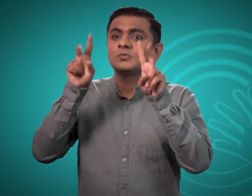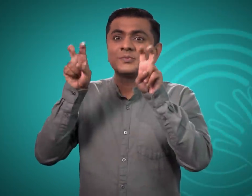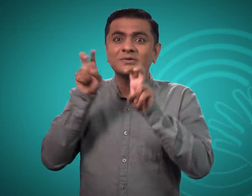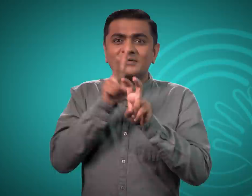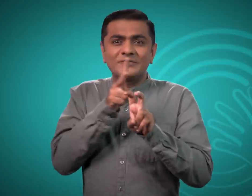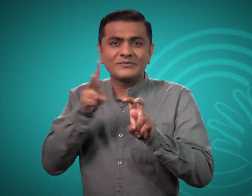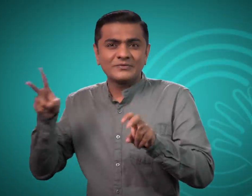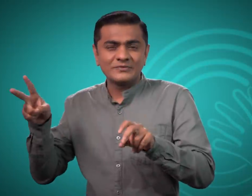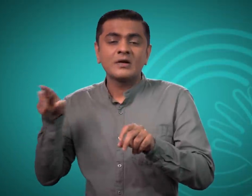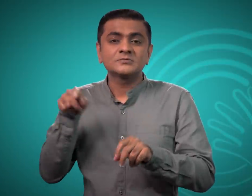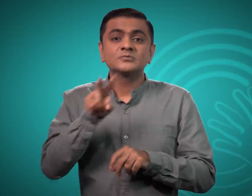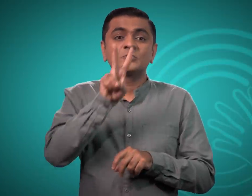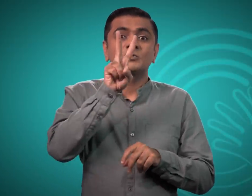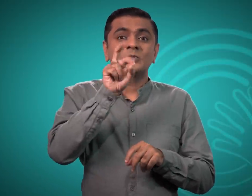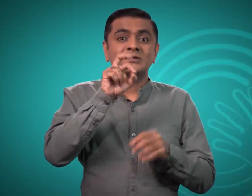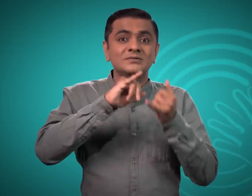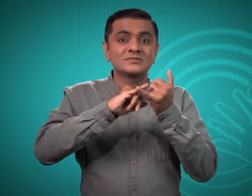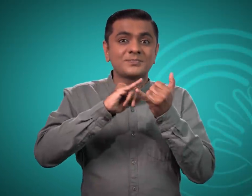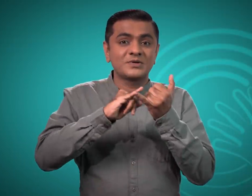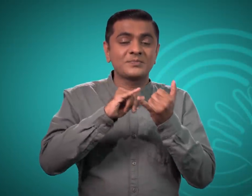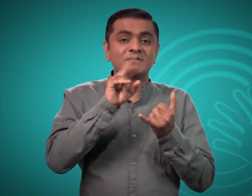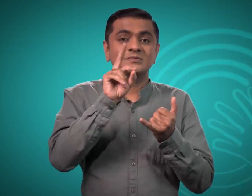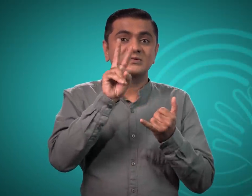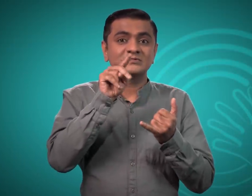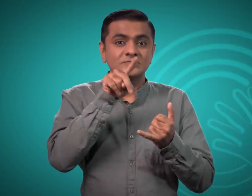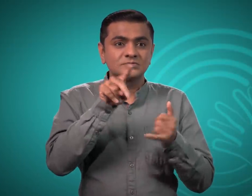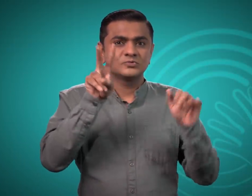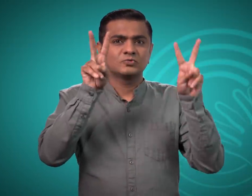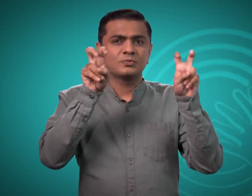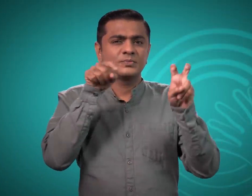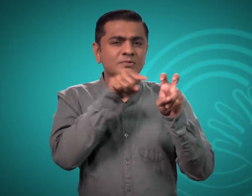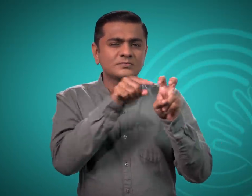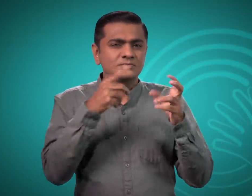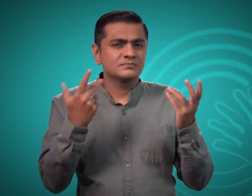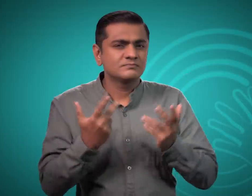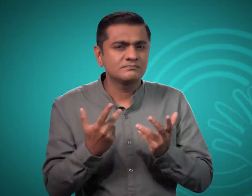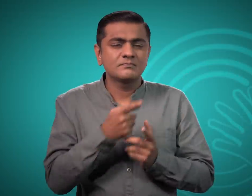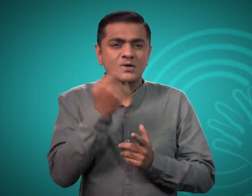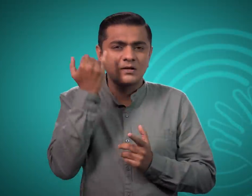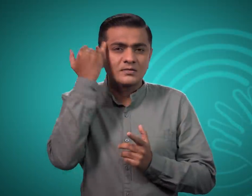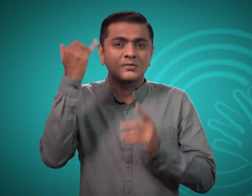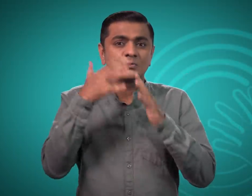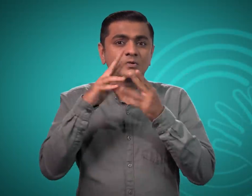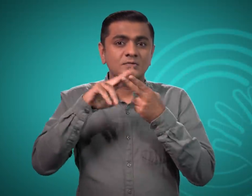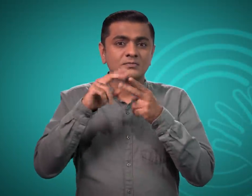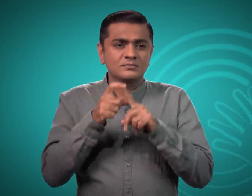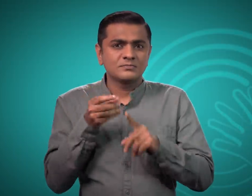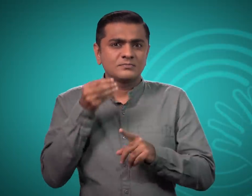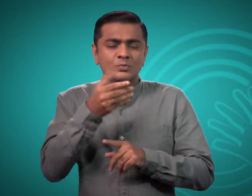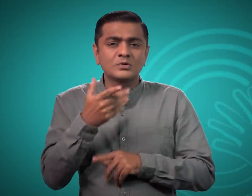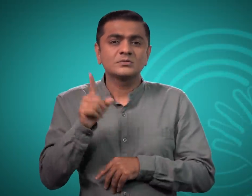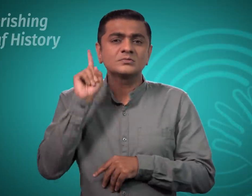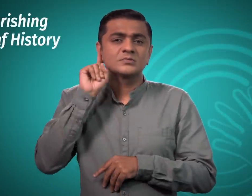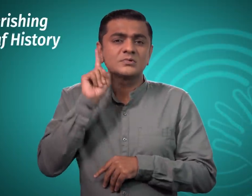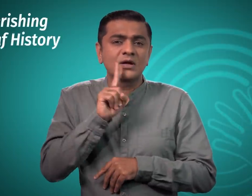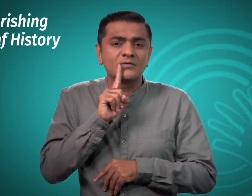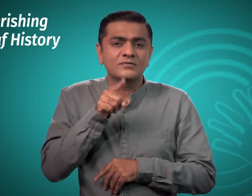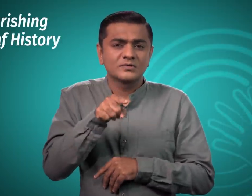20 सितंबर की थीम कर्णबदीर इतिहास को संजोना है।